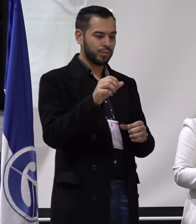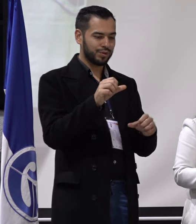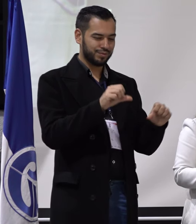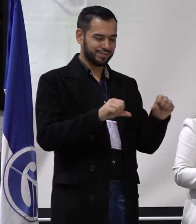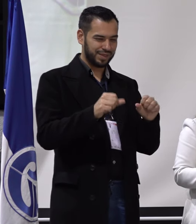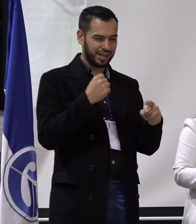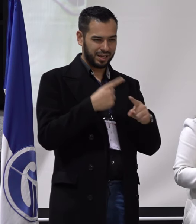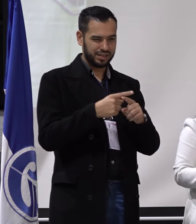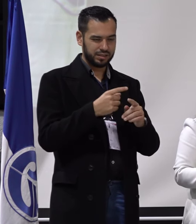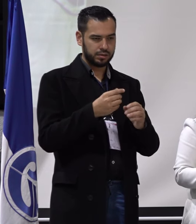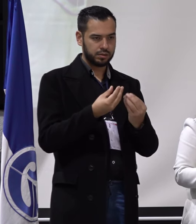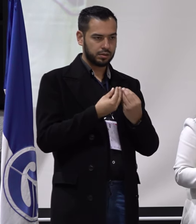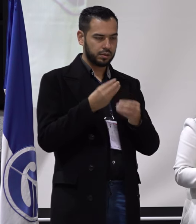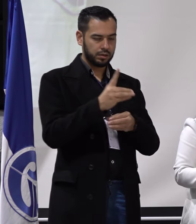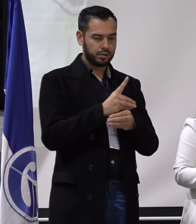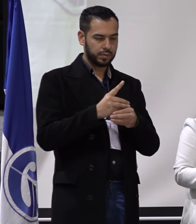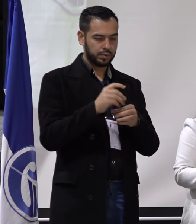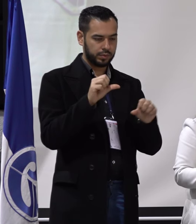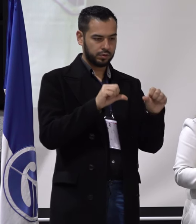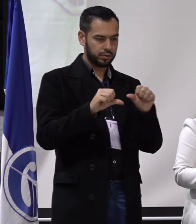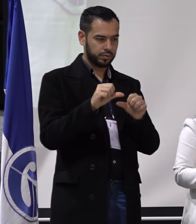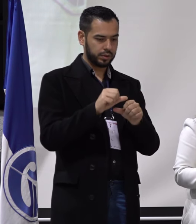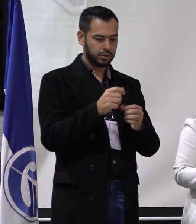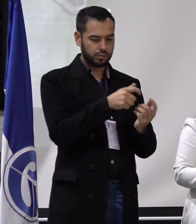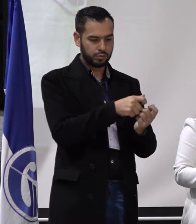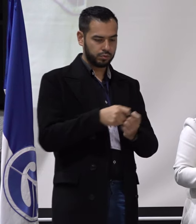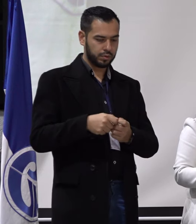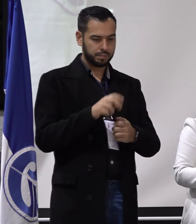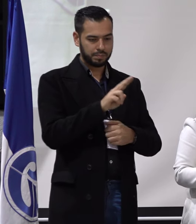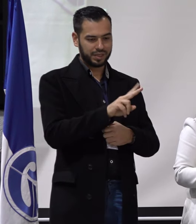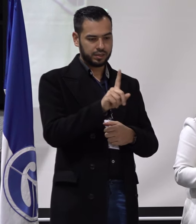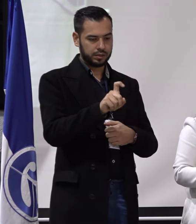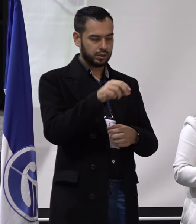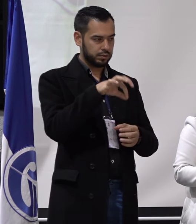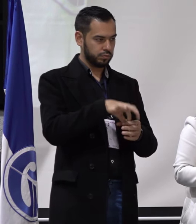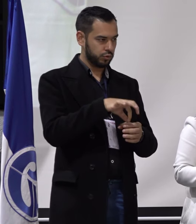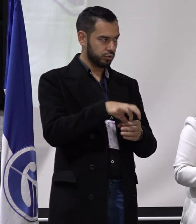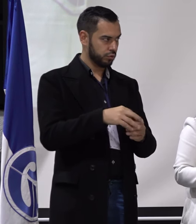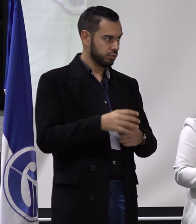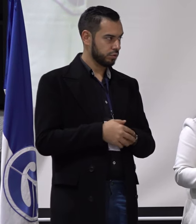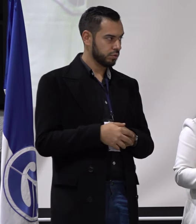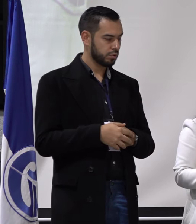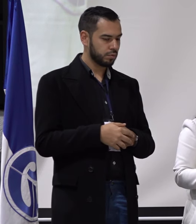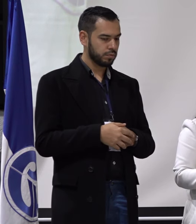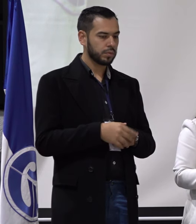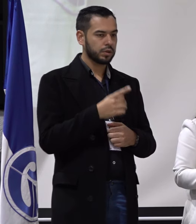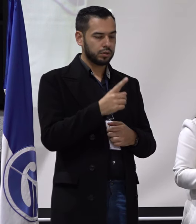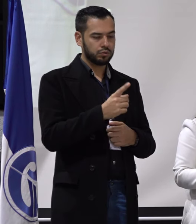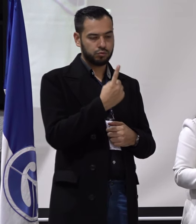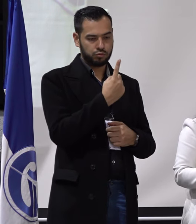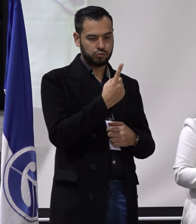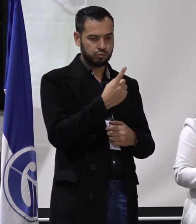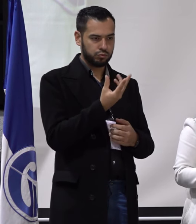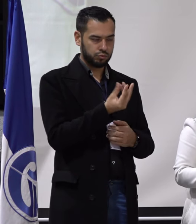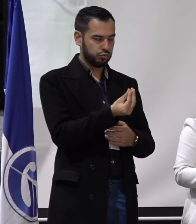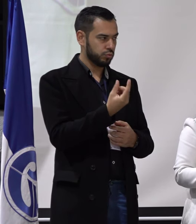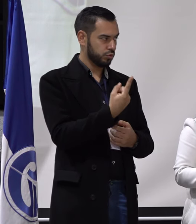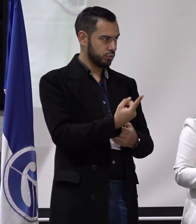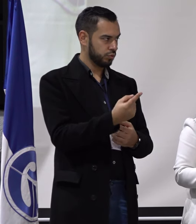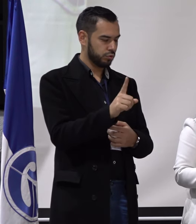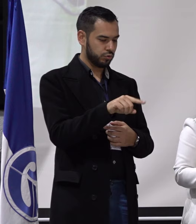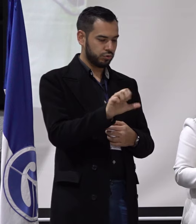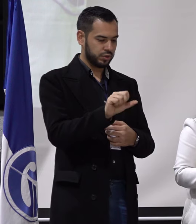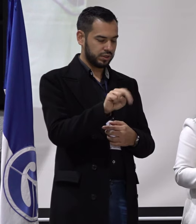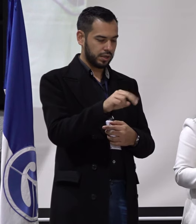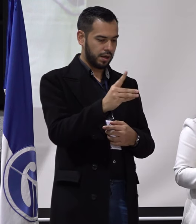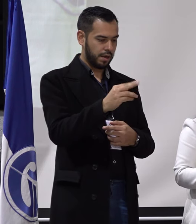departamento de química, informamos que se registraron 26 votos. Para la fórmula que se encontraba inscrita de Sandra Milena Cortés